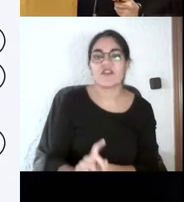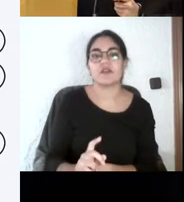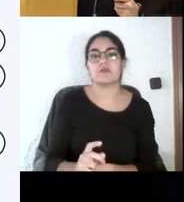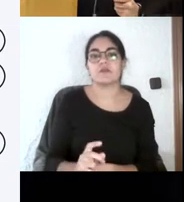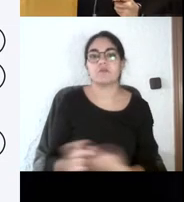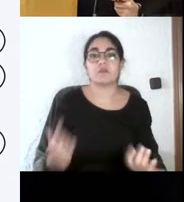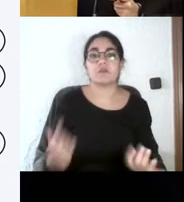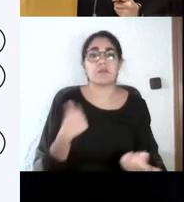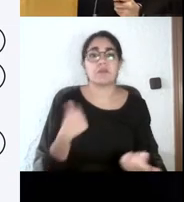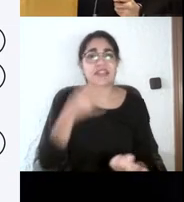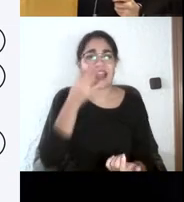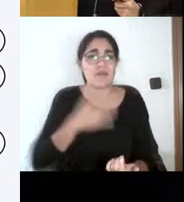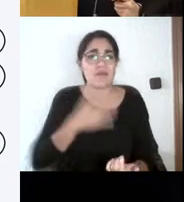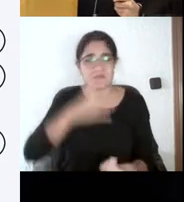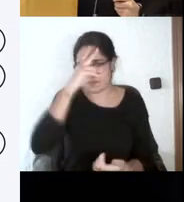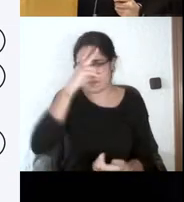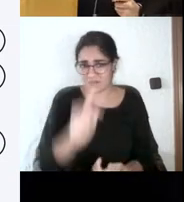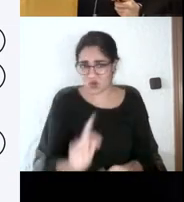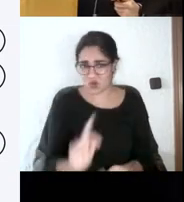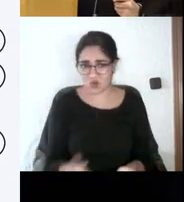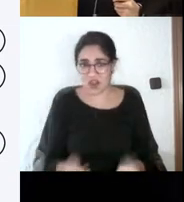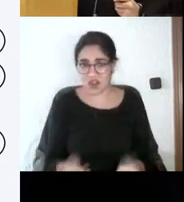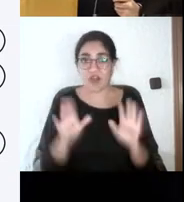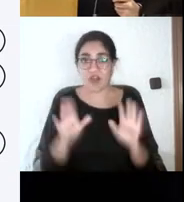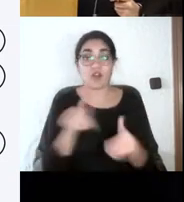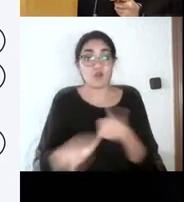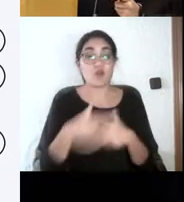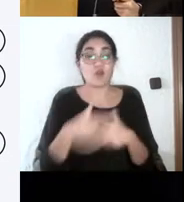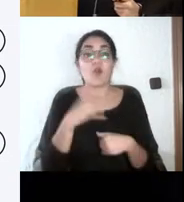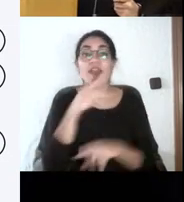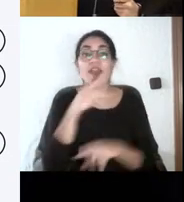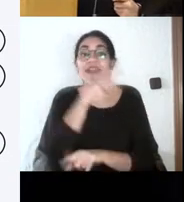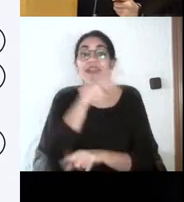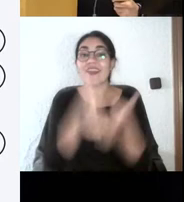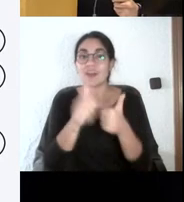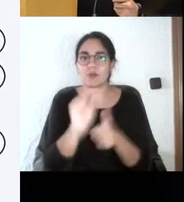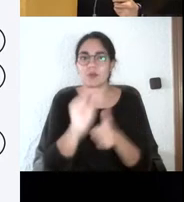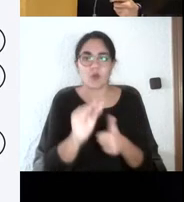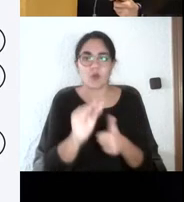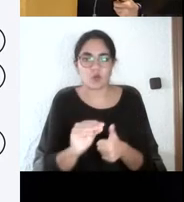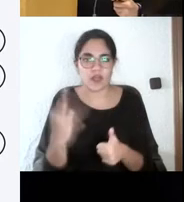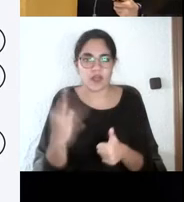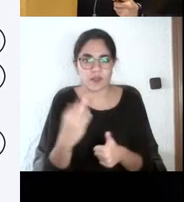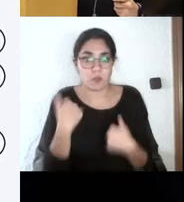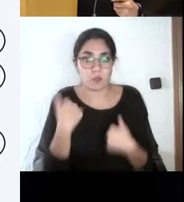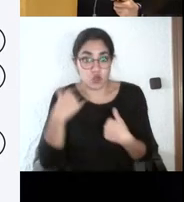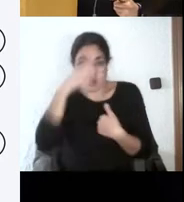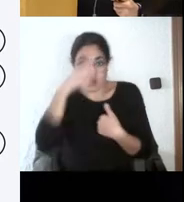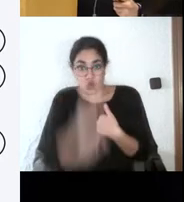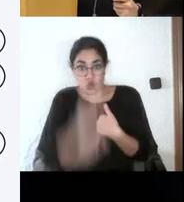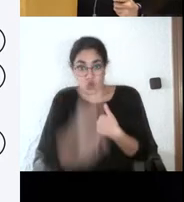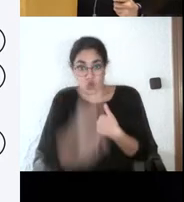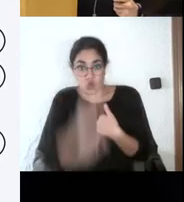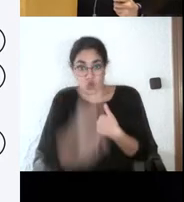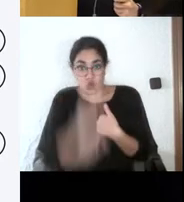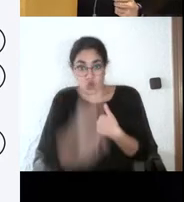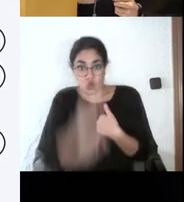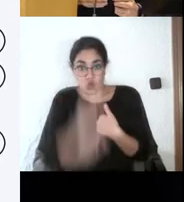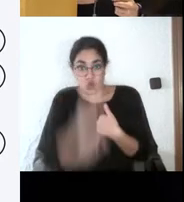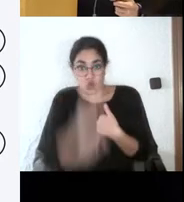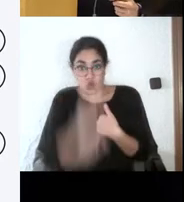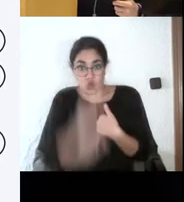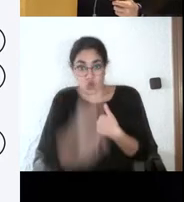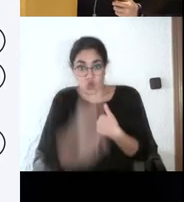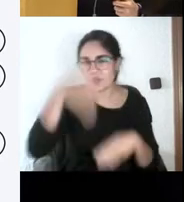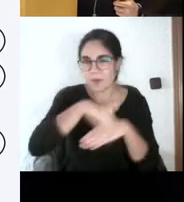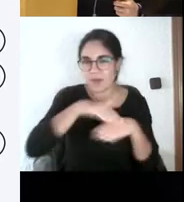sentido de que... Y a lo mejor se lo preguntan a los alumnos en el examen, pues eso es lo que a lo mejor, ese conocimiento teórico básico que dices, ¿cómo lo vas a saber? Si lo